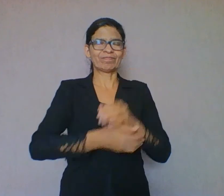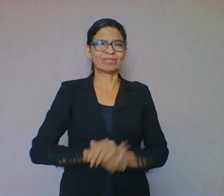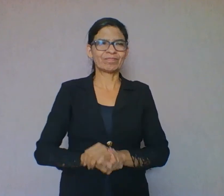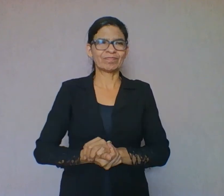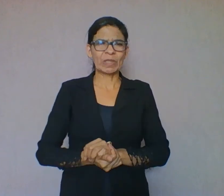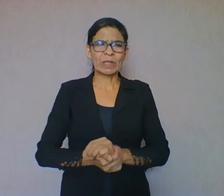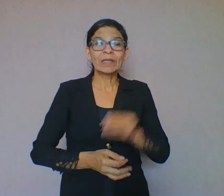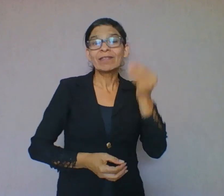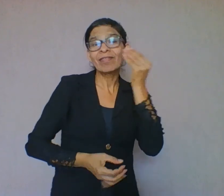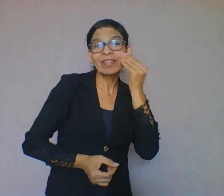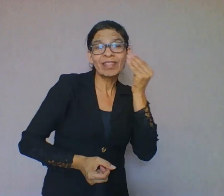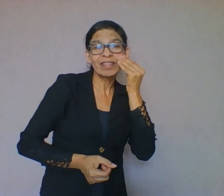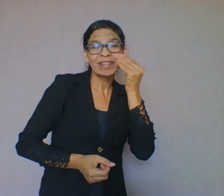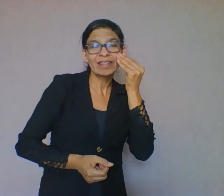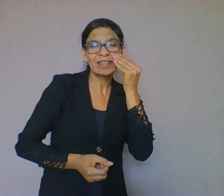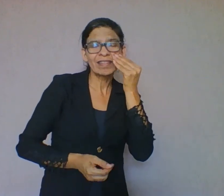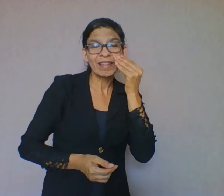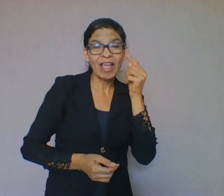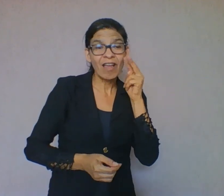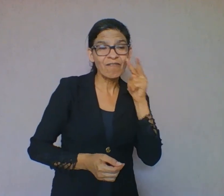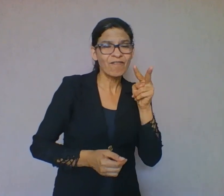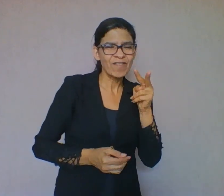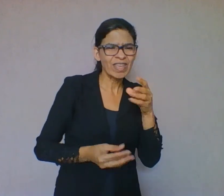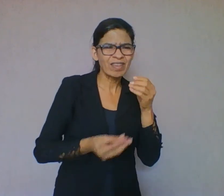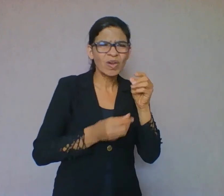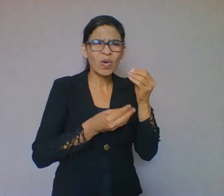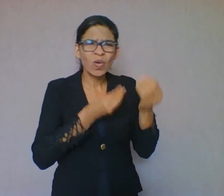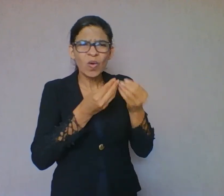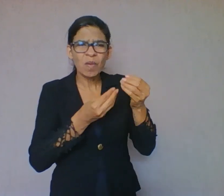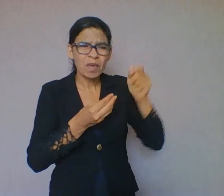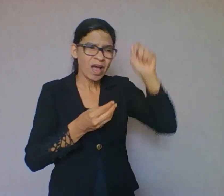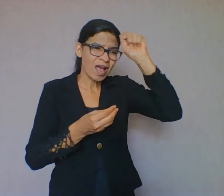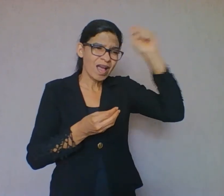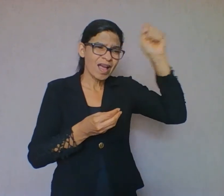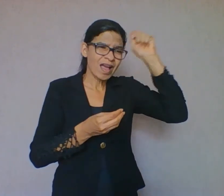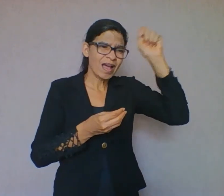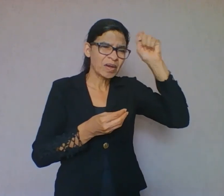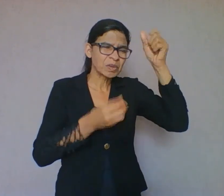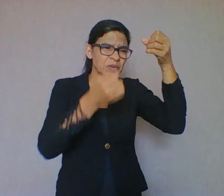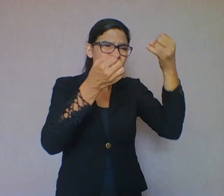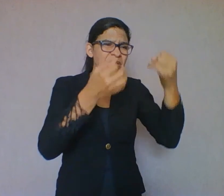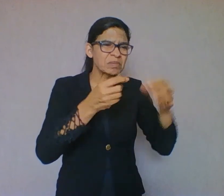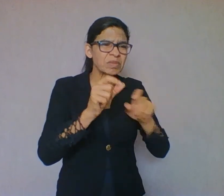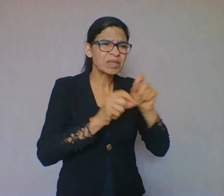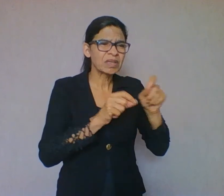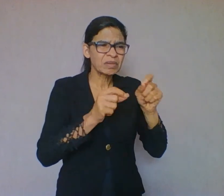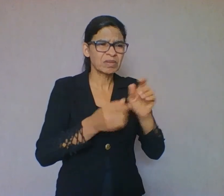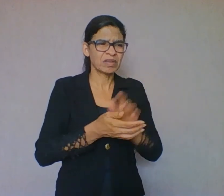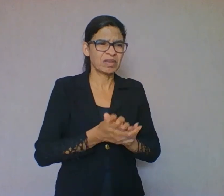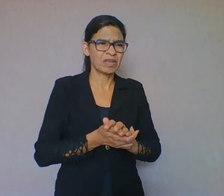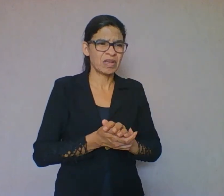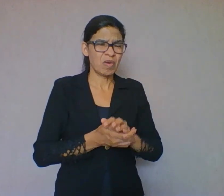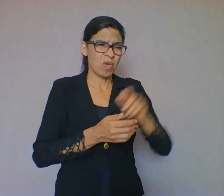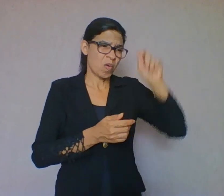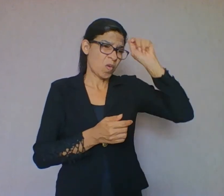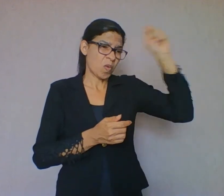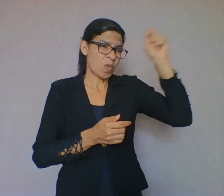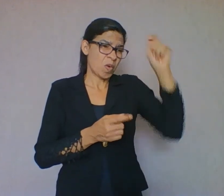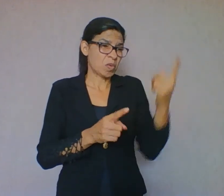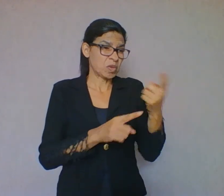identificar o que o autor do texto está falando. Se ele é contra ou a favor. Se é um tema, por exemplo, sobre aborto.